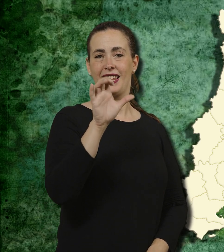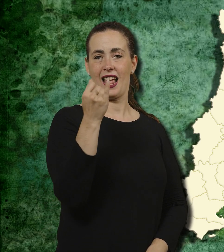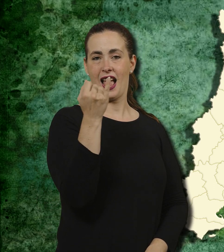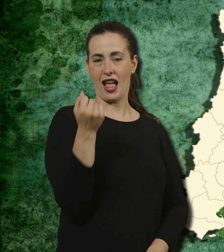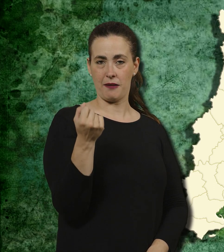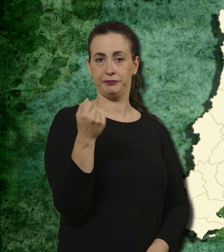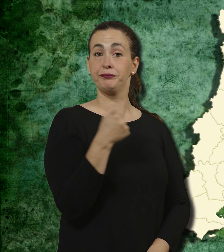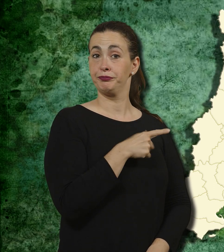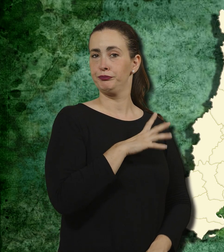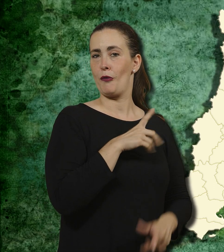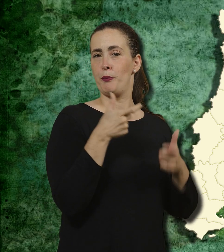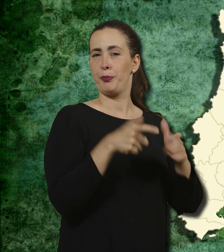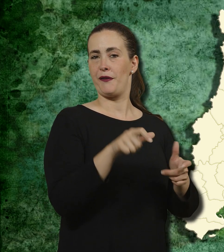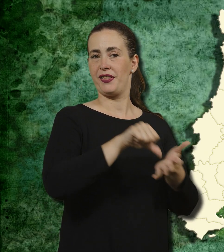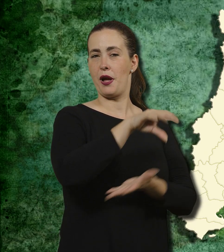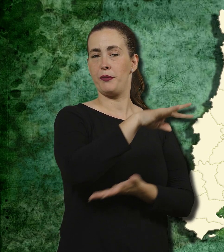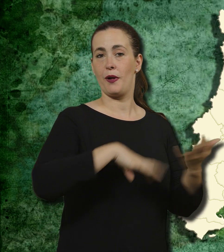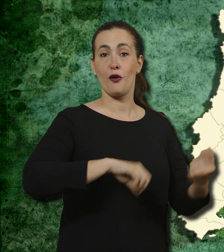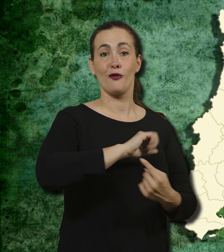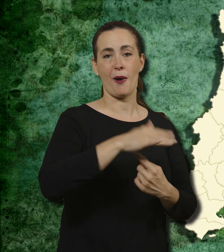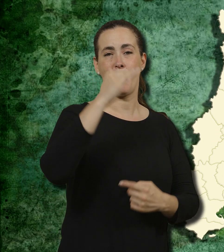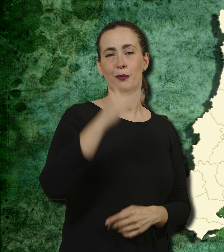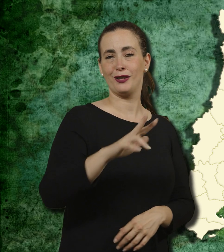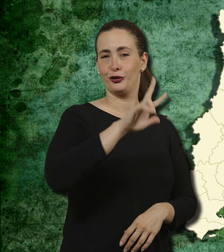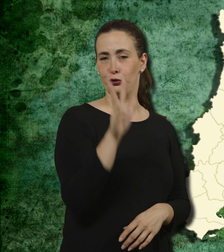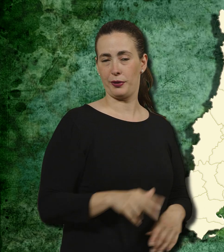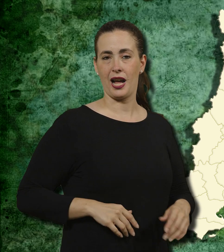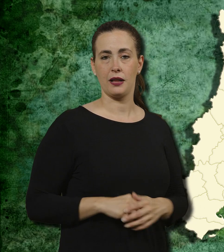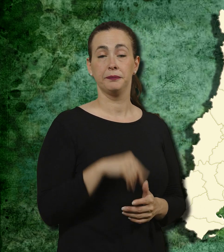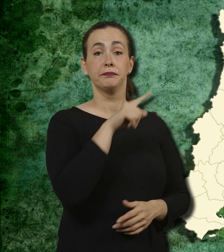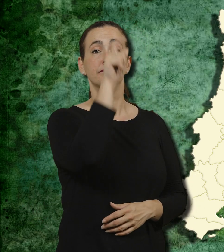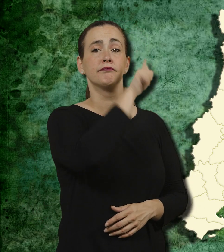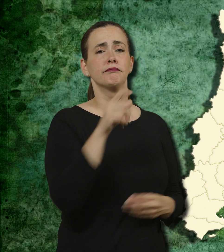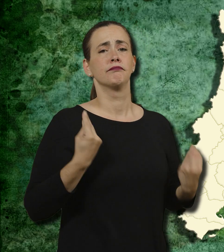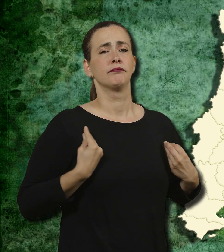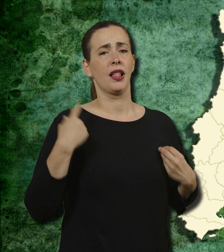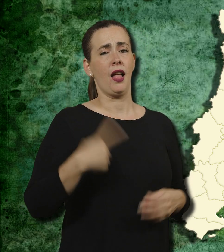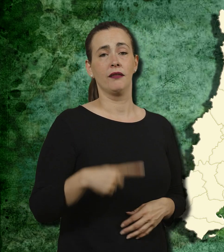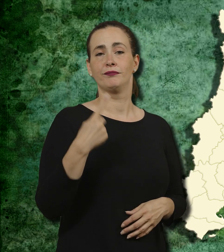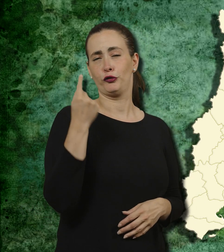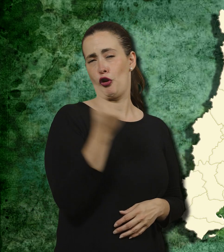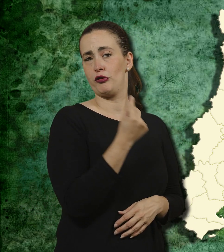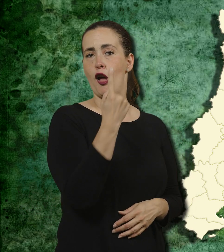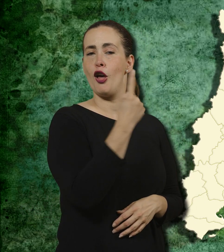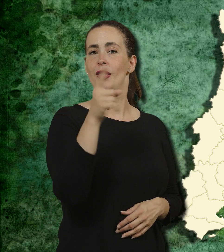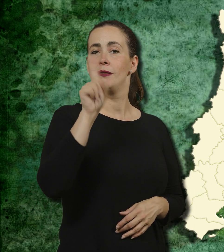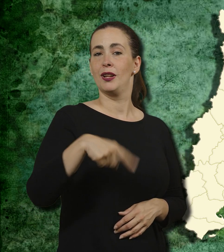Pallejar, província de Barcelona, comarca Bas Llobregat, població, 11.486